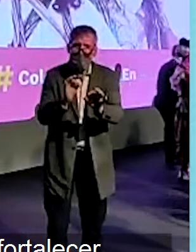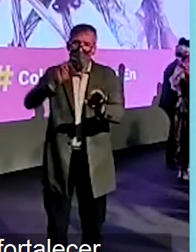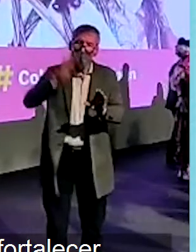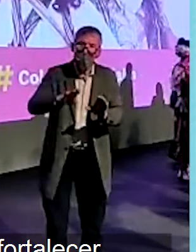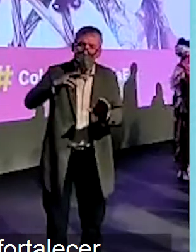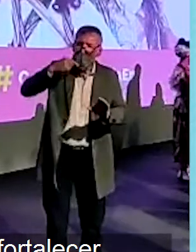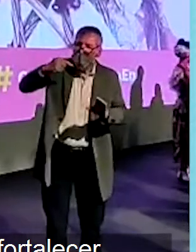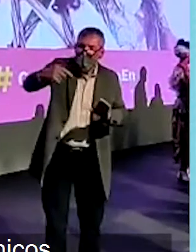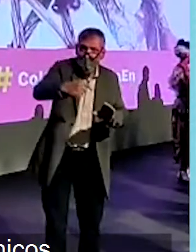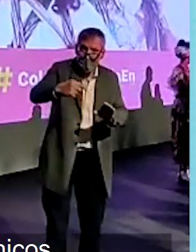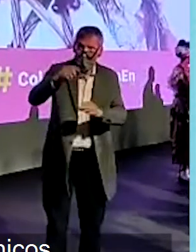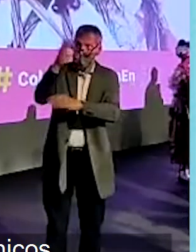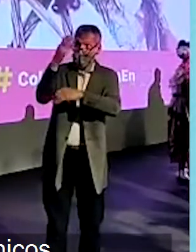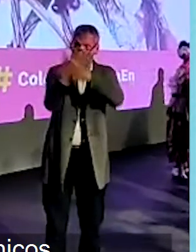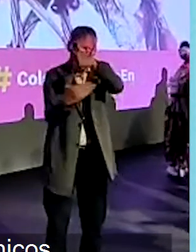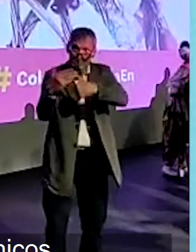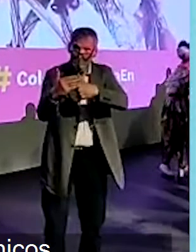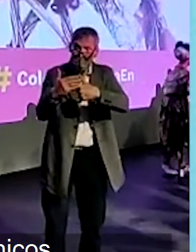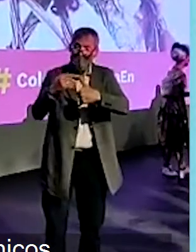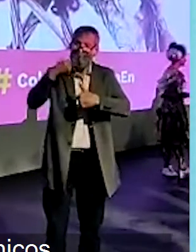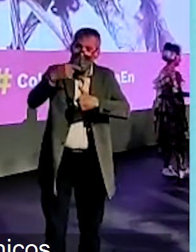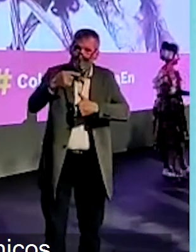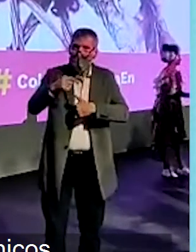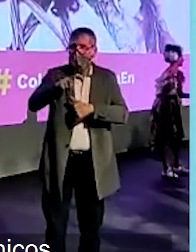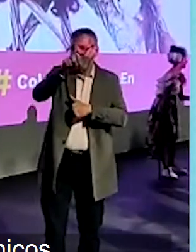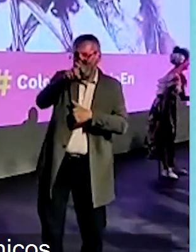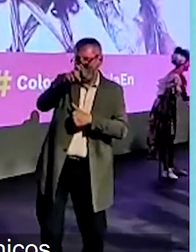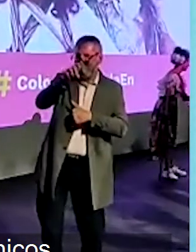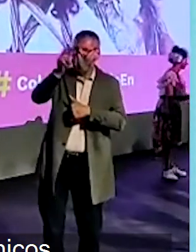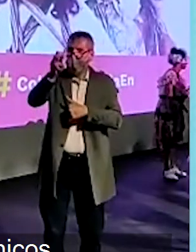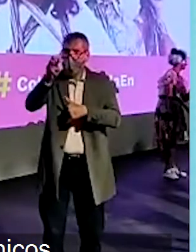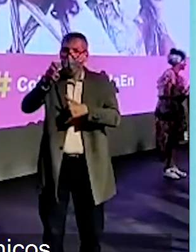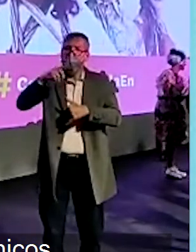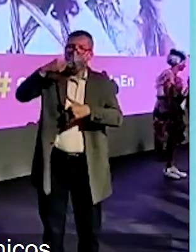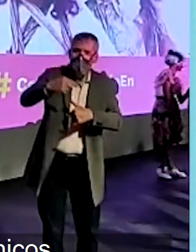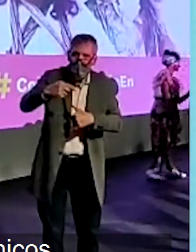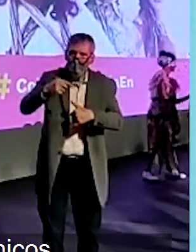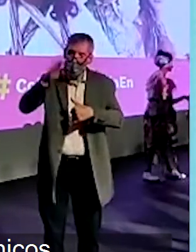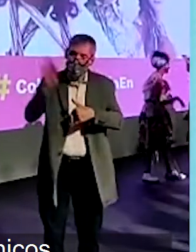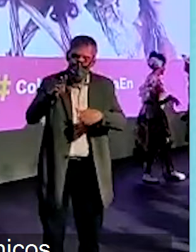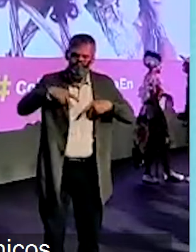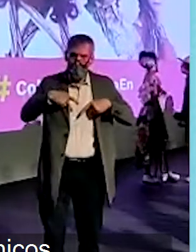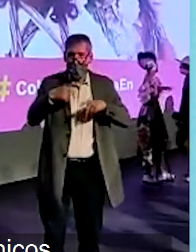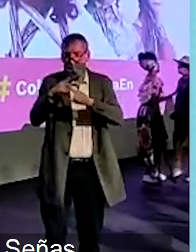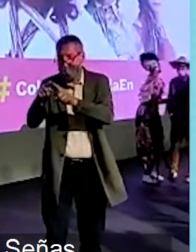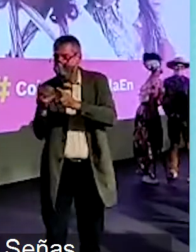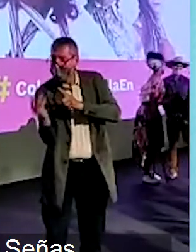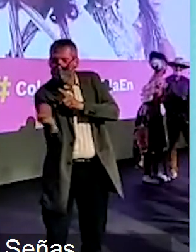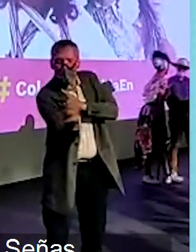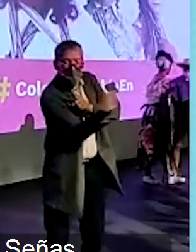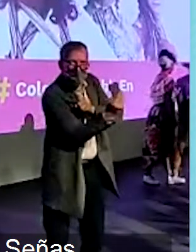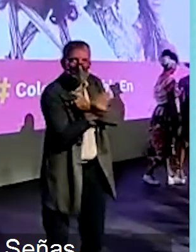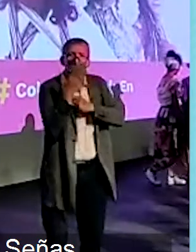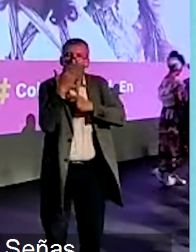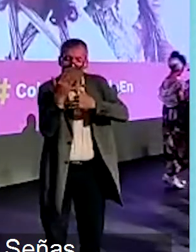las 68 lenguas nativas de los grupos étnicos del país. Y como